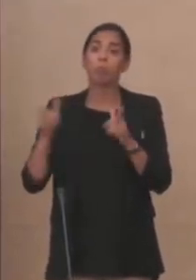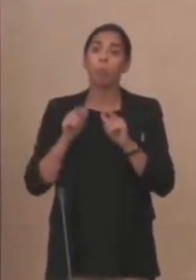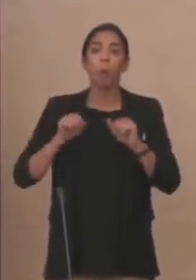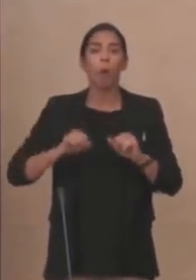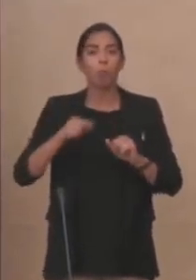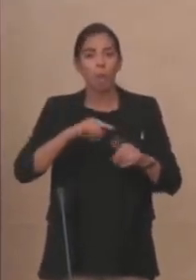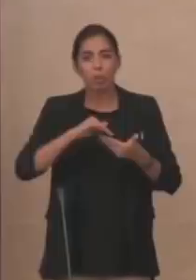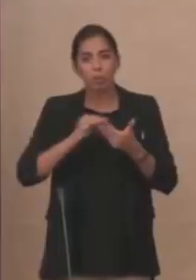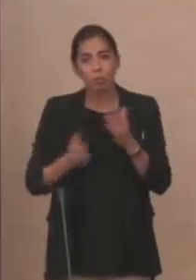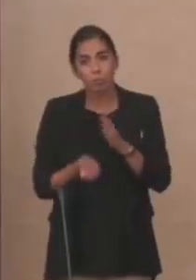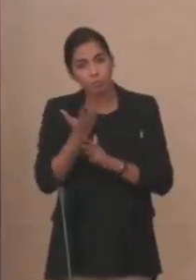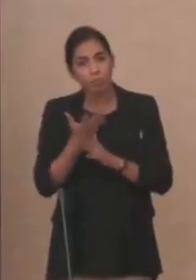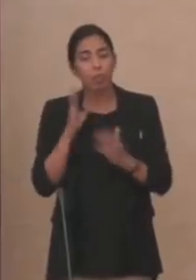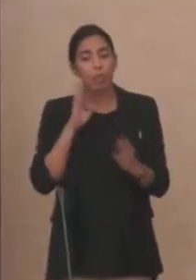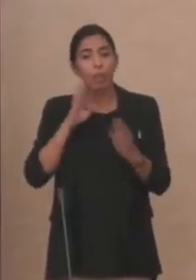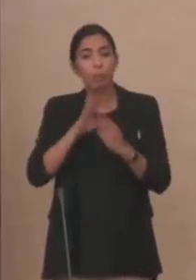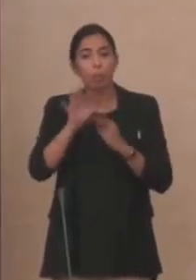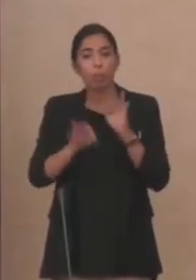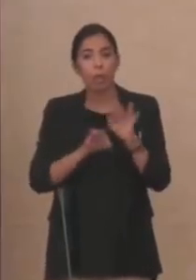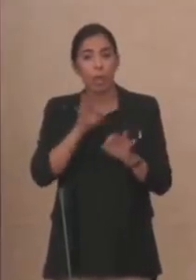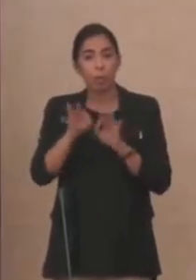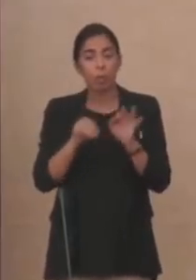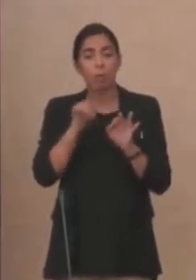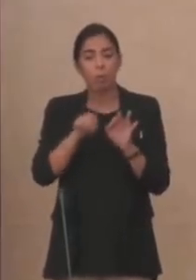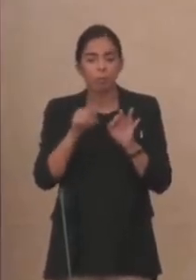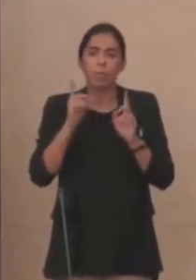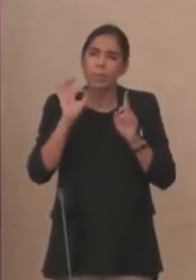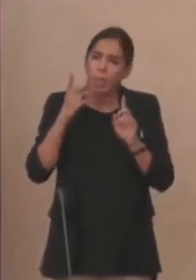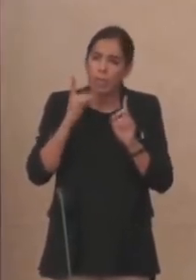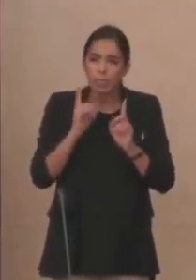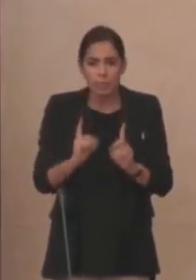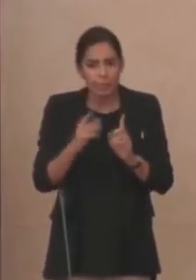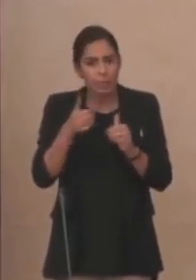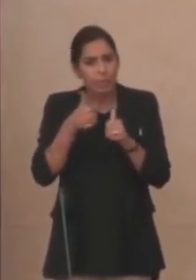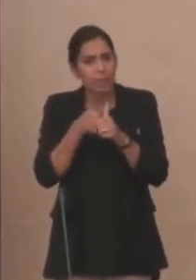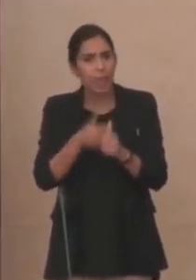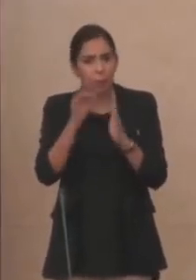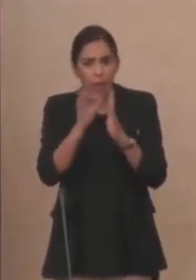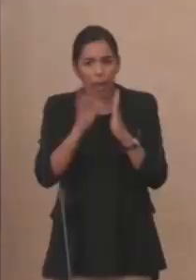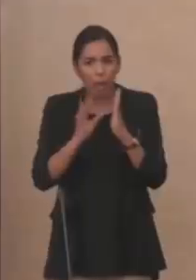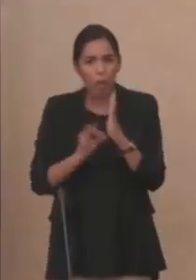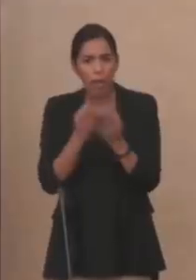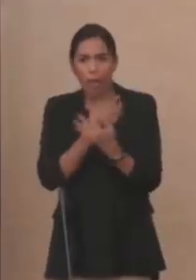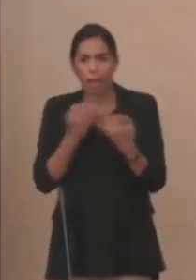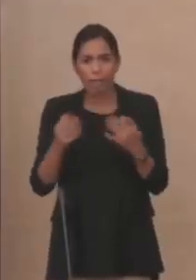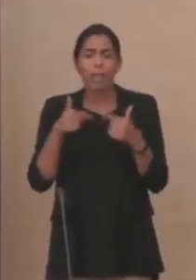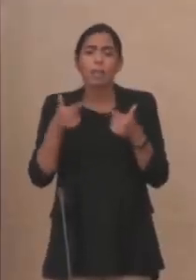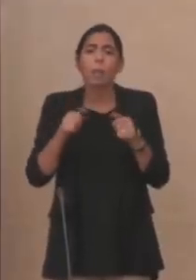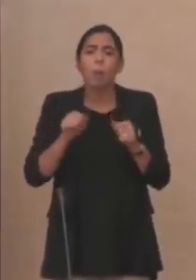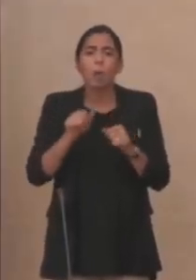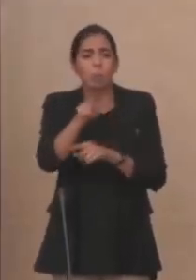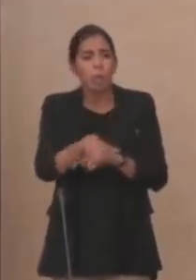approccio terapeutico che, se utilizzato secondo ben precise regole, porta alla guarigione di ogni soggetto che si ammali di